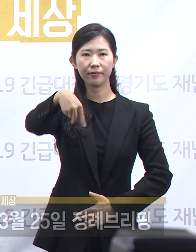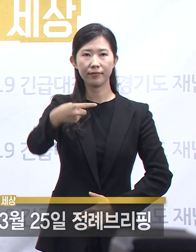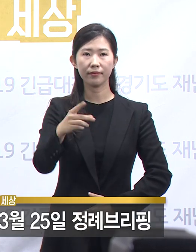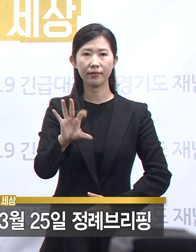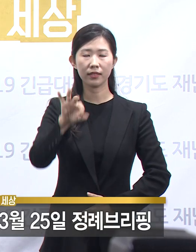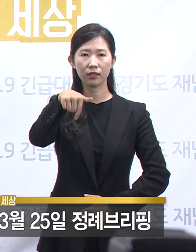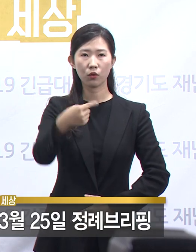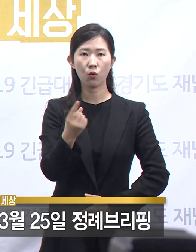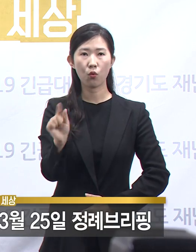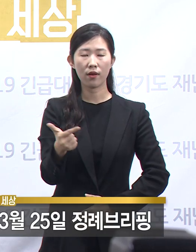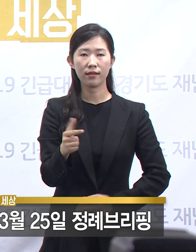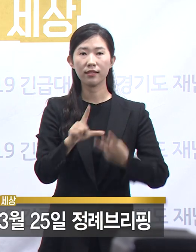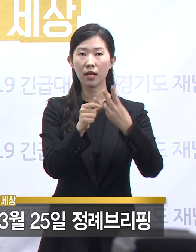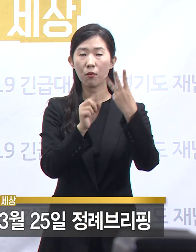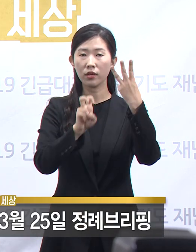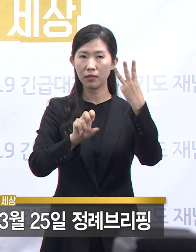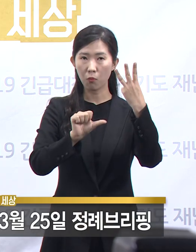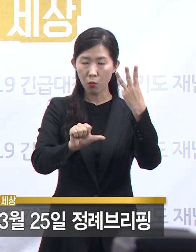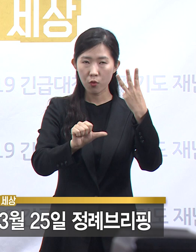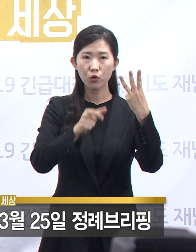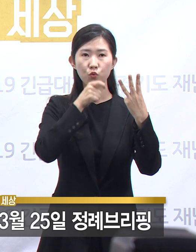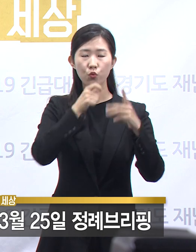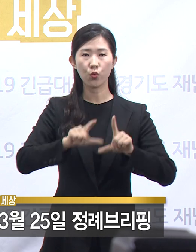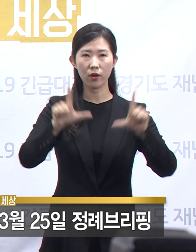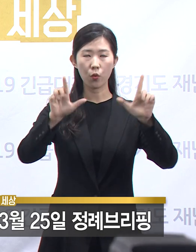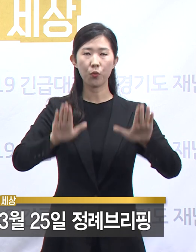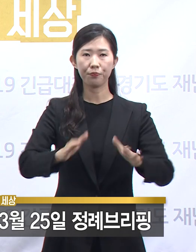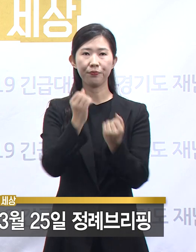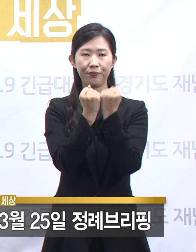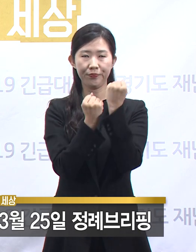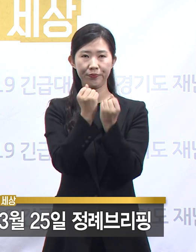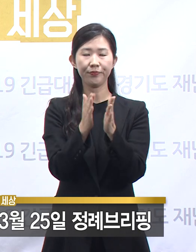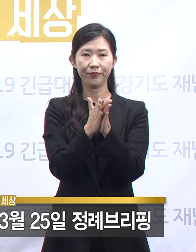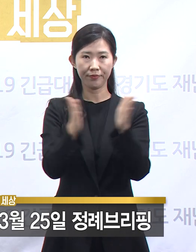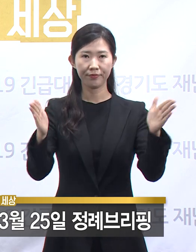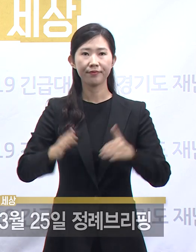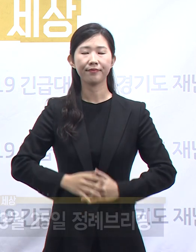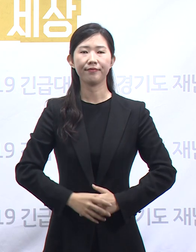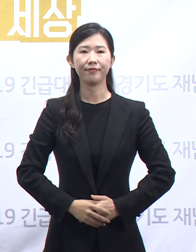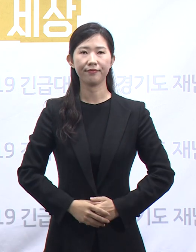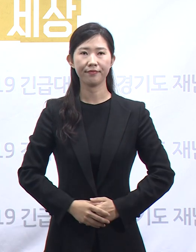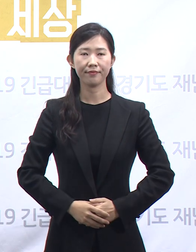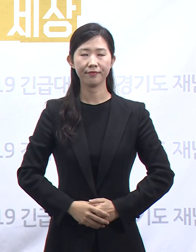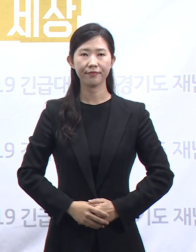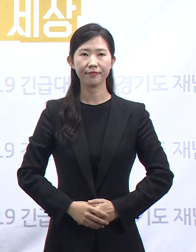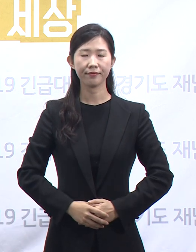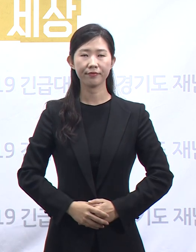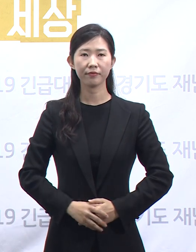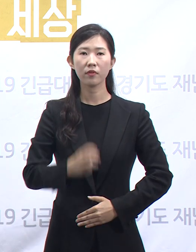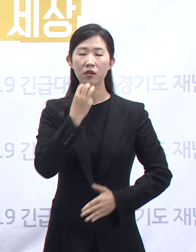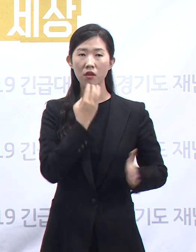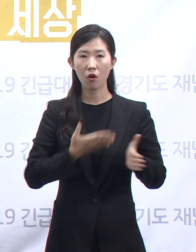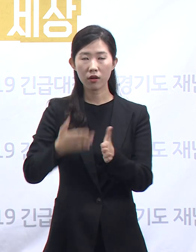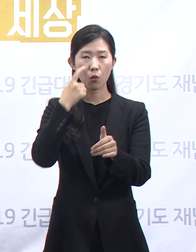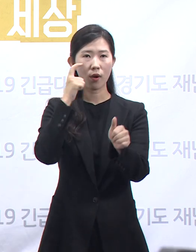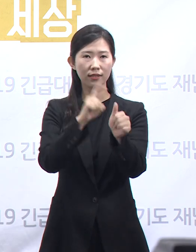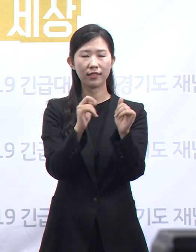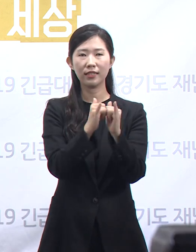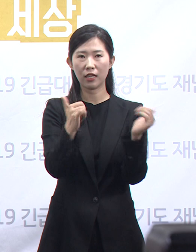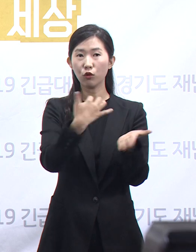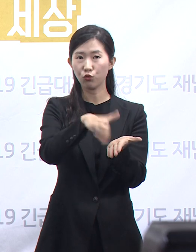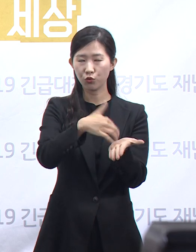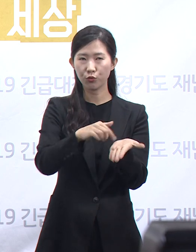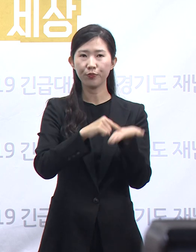25일 수요일 경기도 코로나19 대응 관련 정례 브리핑을 시작하겠습니다. 경기도 확진자 발생 현황입니다.